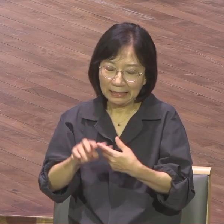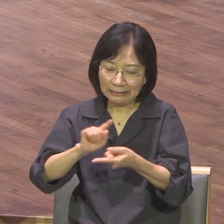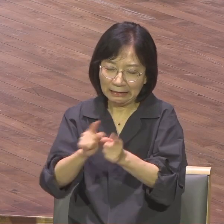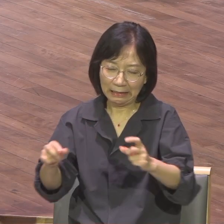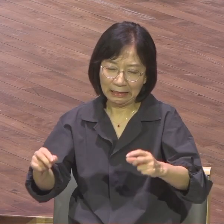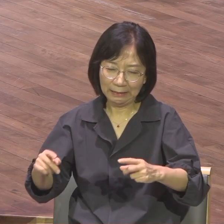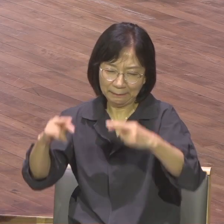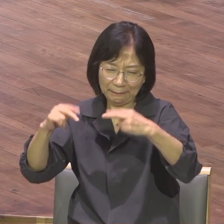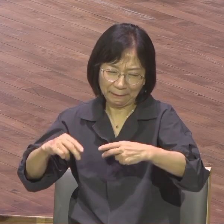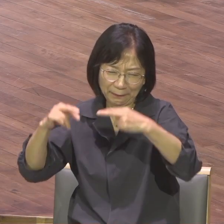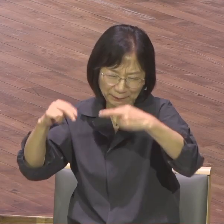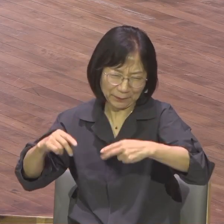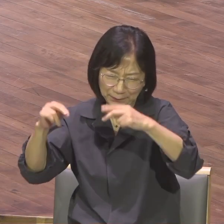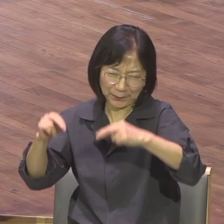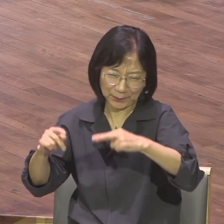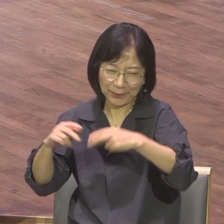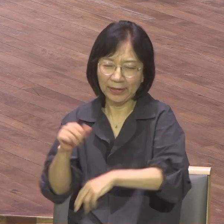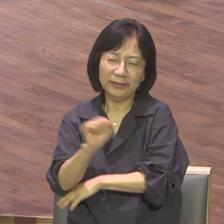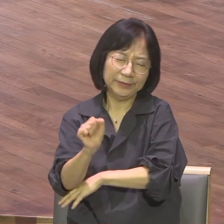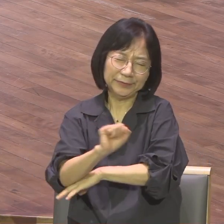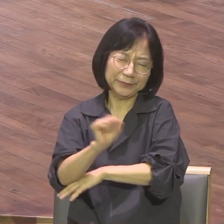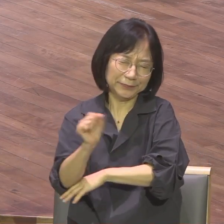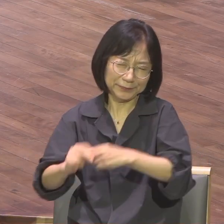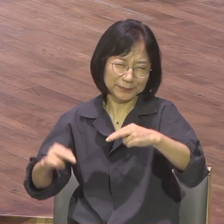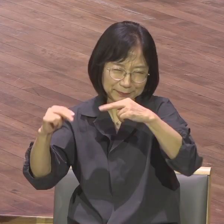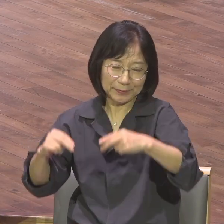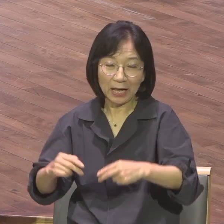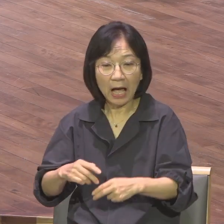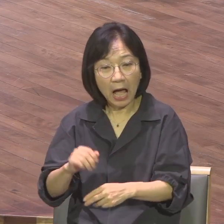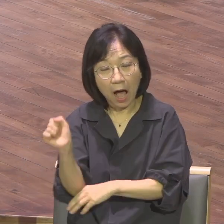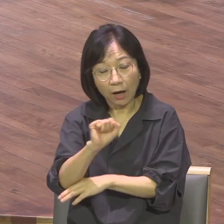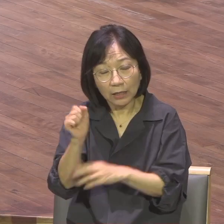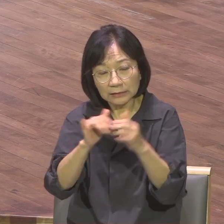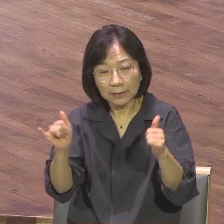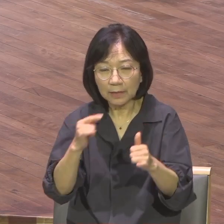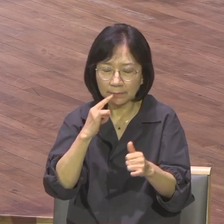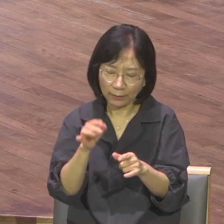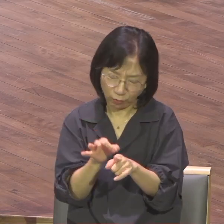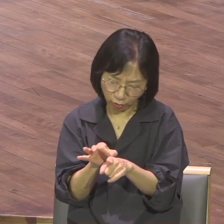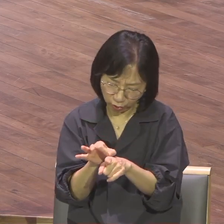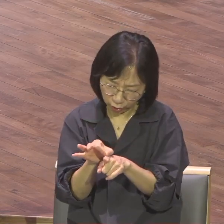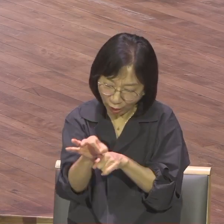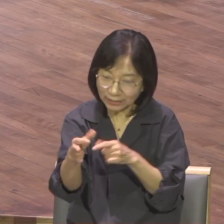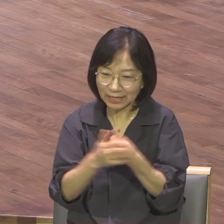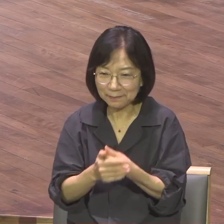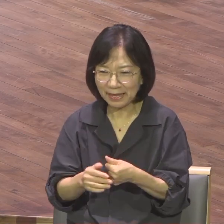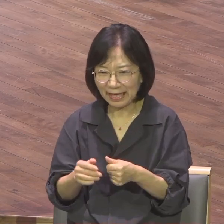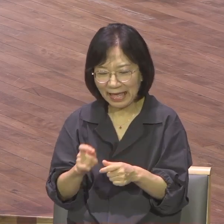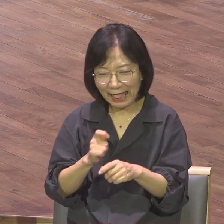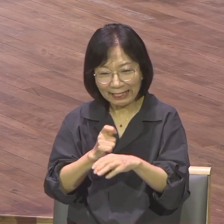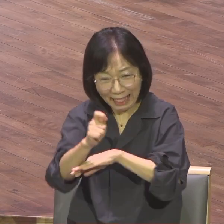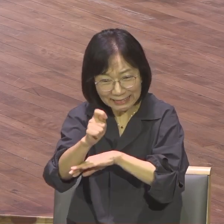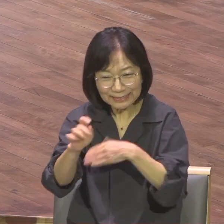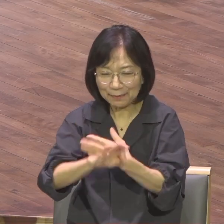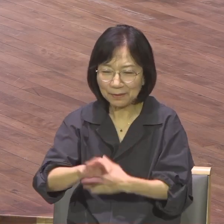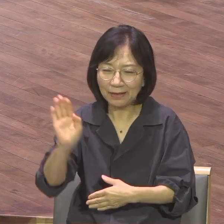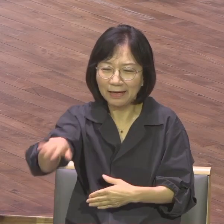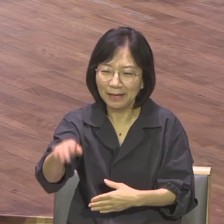정치 경제 모든 강의를 강의를 다 들어야 되기 때문에 피곤해가지고 웬만하면 얘기한 본인이 스스로 얘기 막 하는 거예요. 그러다가